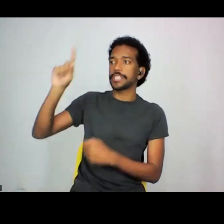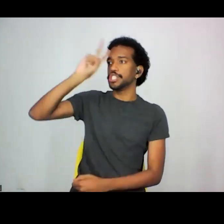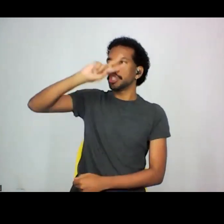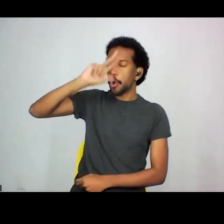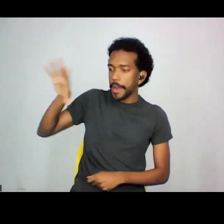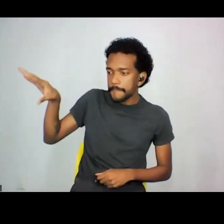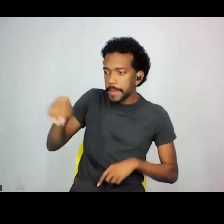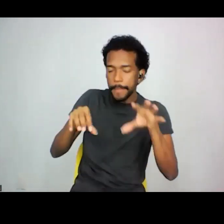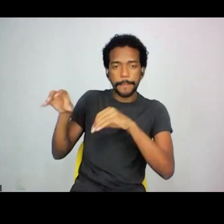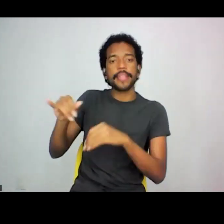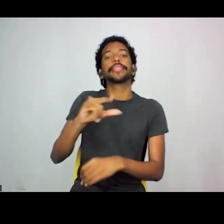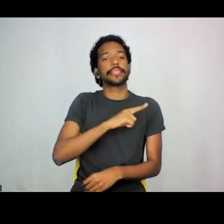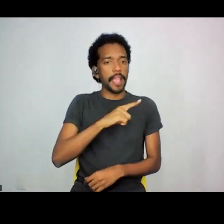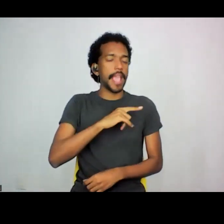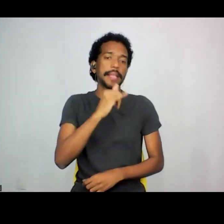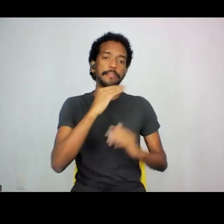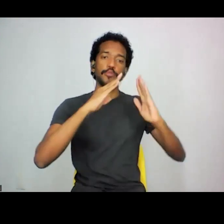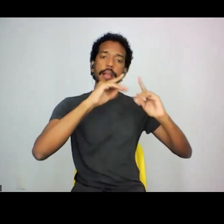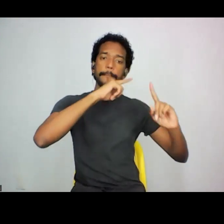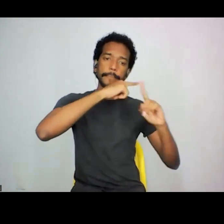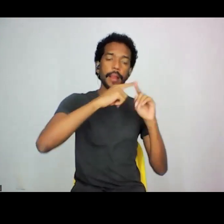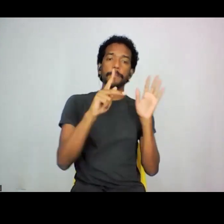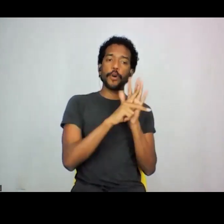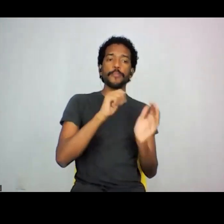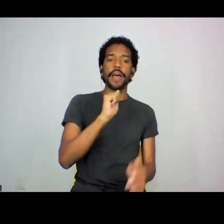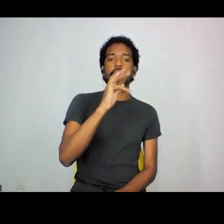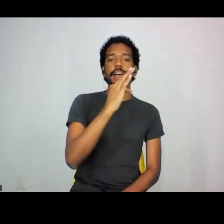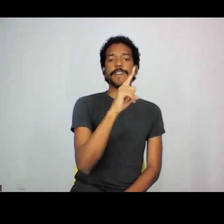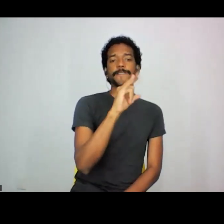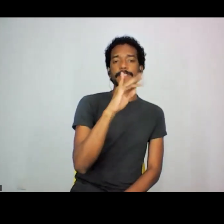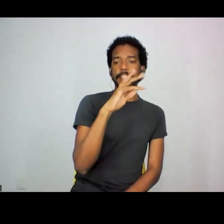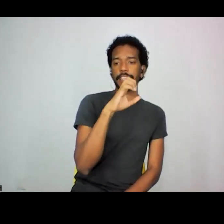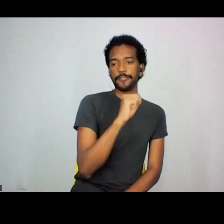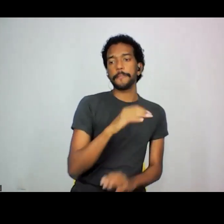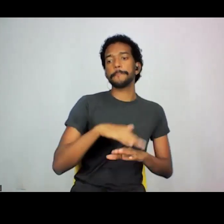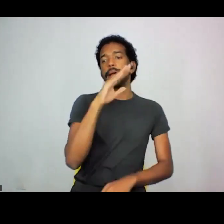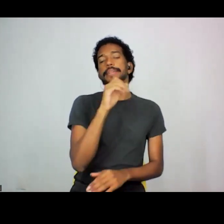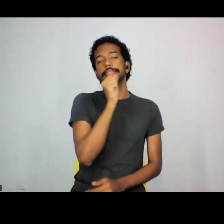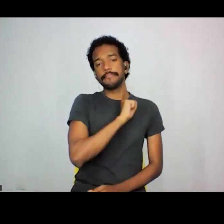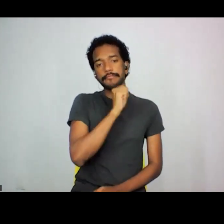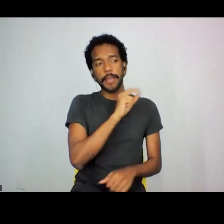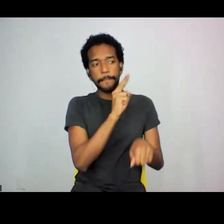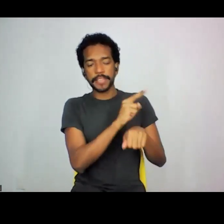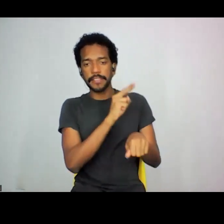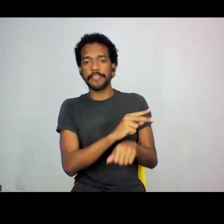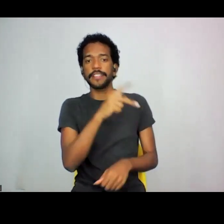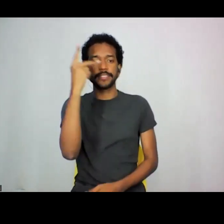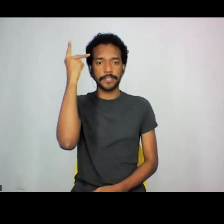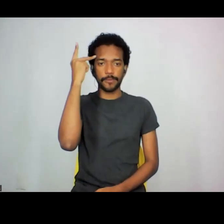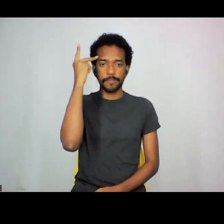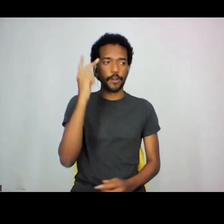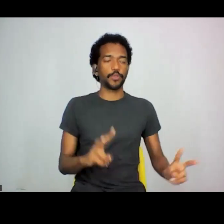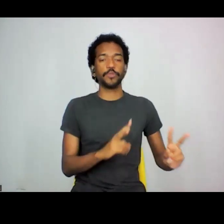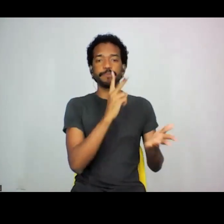a capela dos aflitos, é, né, que é uma das capelas mais antigas, né, preservadas em São Paulo, na forma,